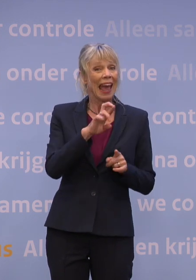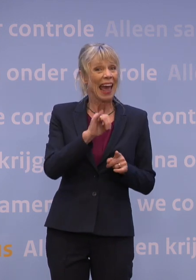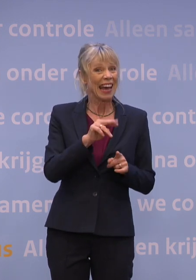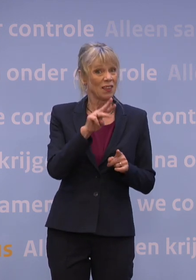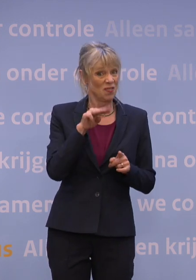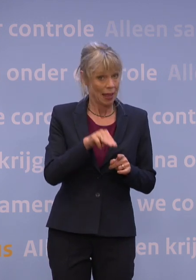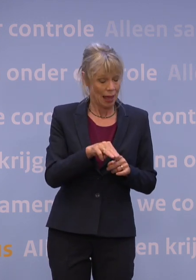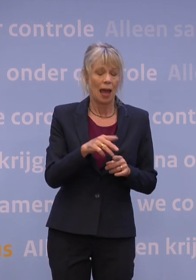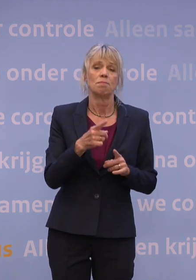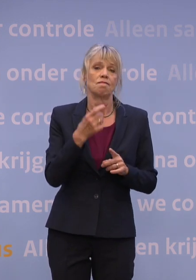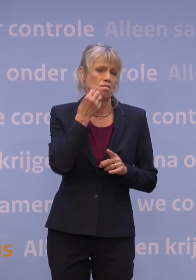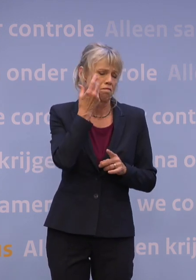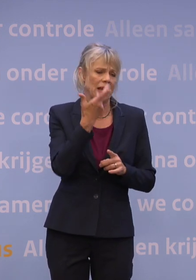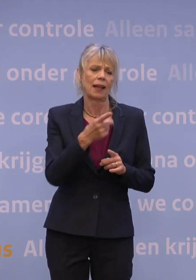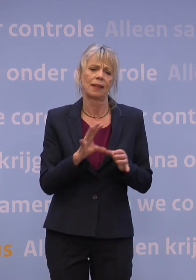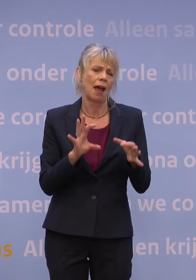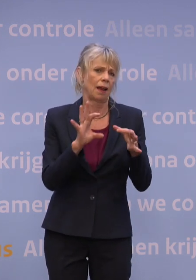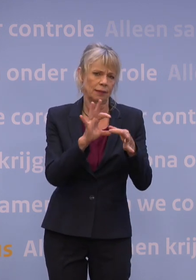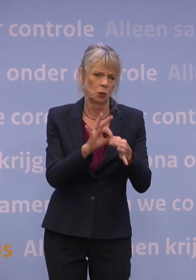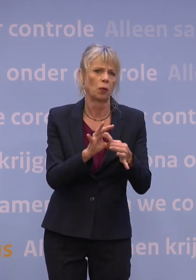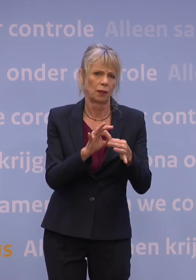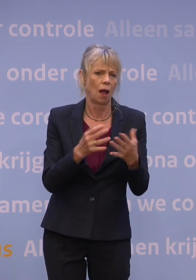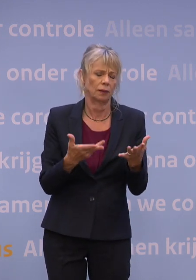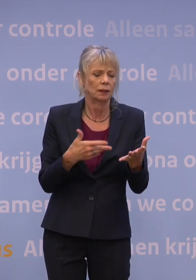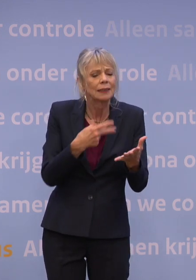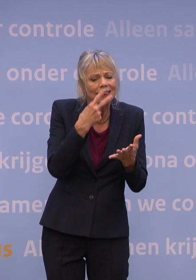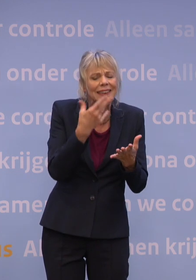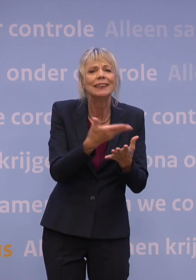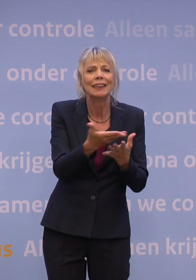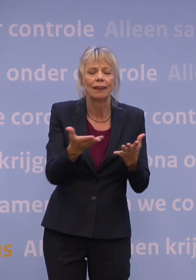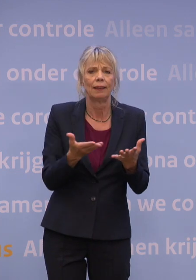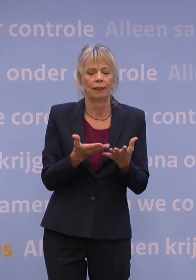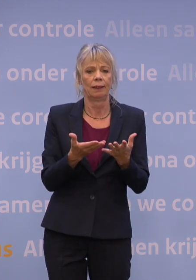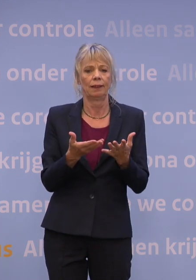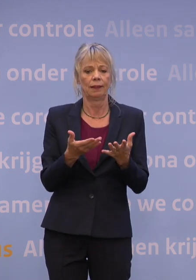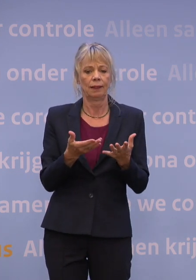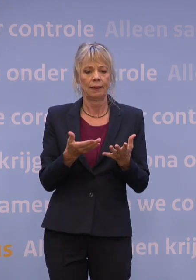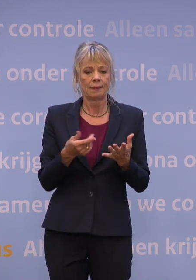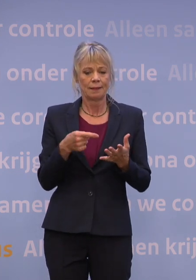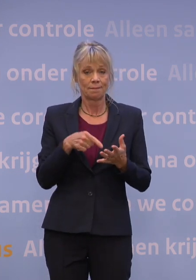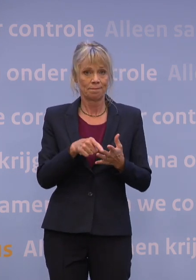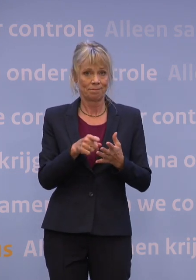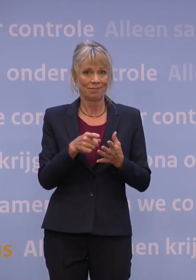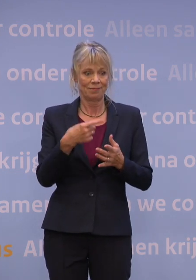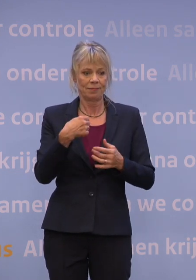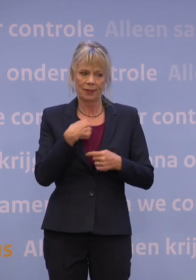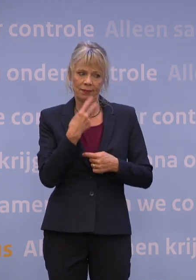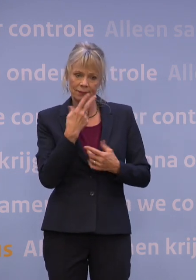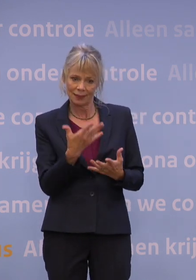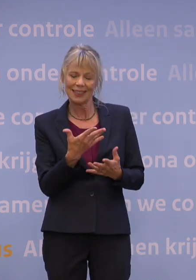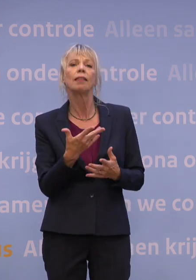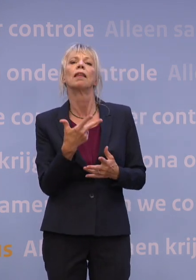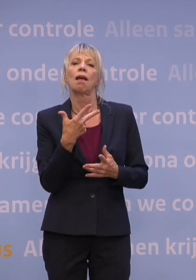dagelijks contact erop met het VK. En wat je daar ziet, is allereerst... De les van daar is natuurlijk allereerst dat vaccineren helpt.